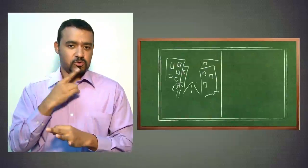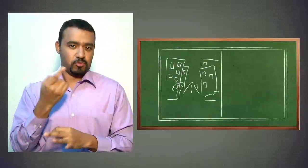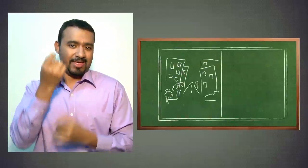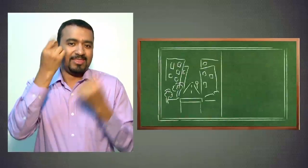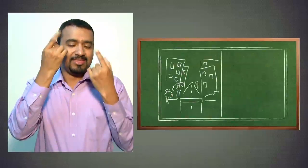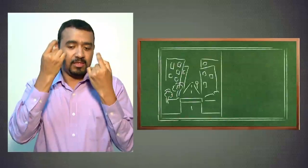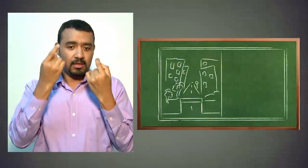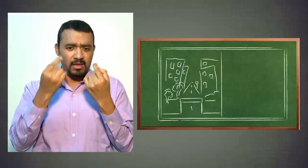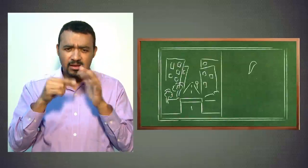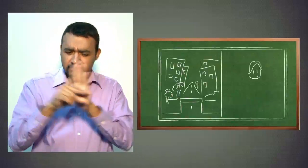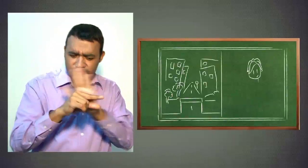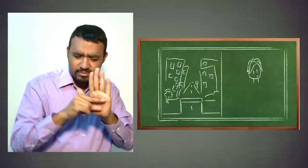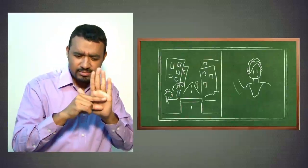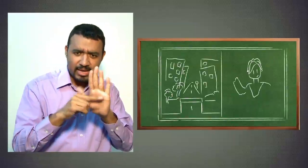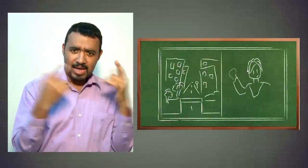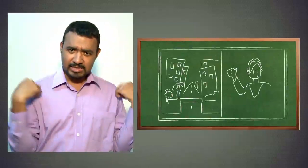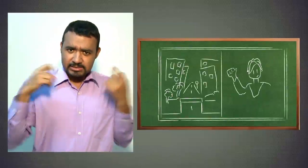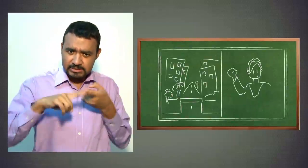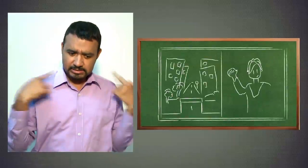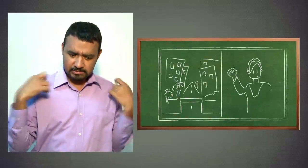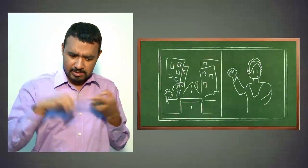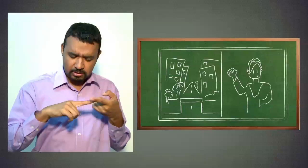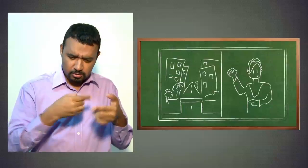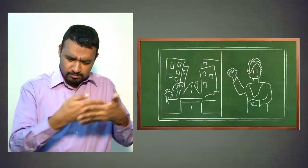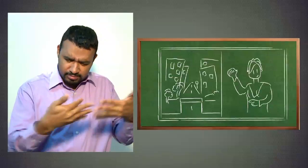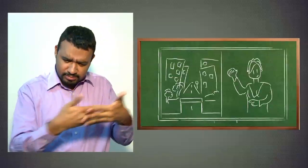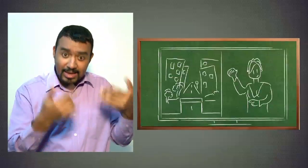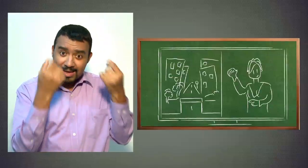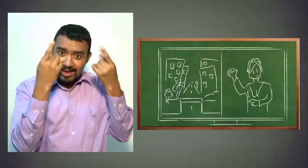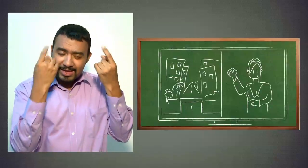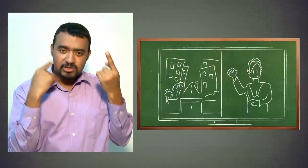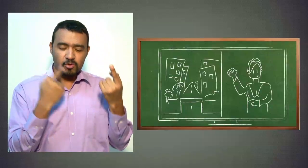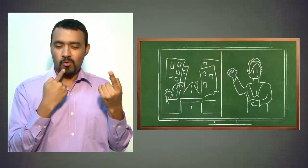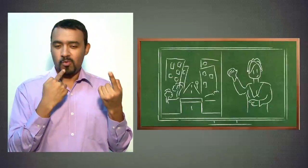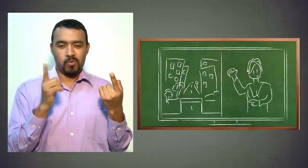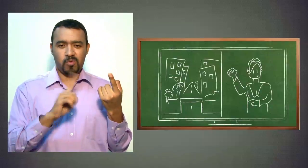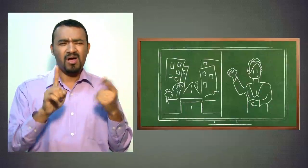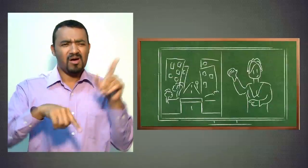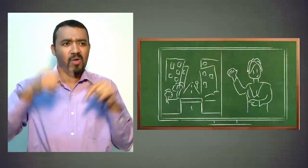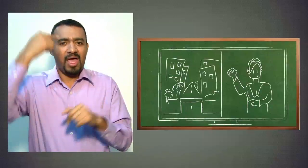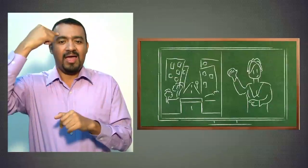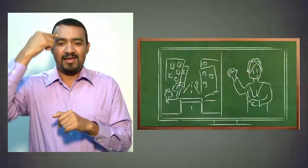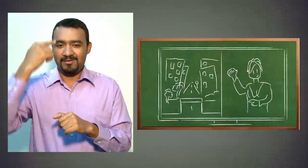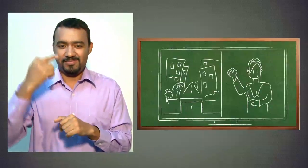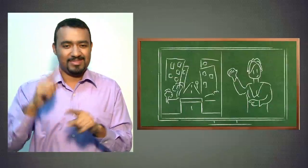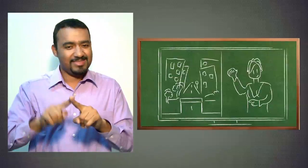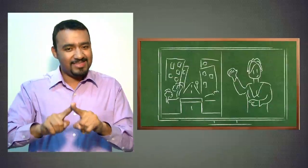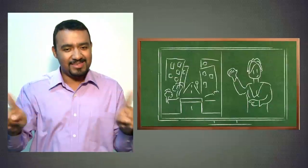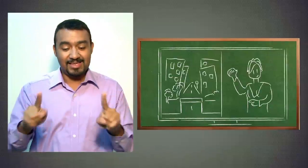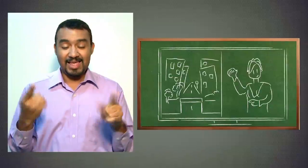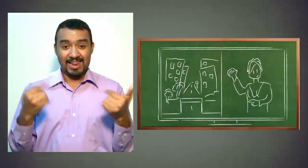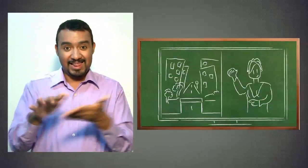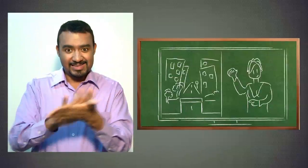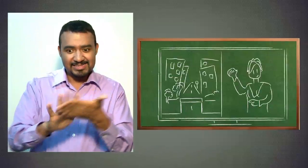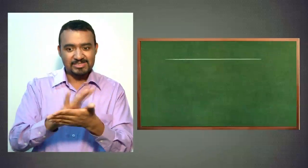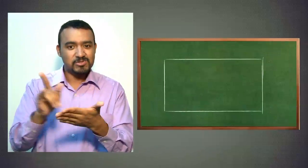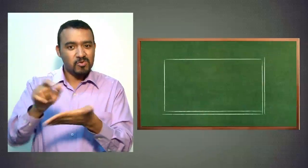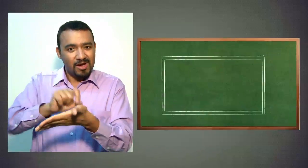las personas sordas no comprenden la escritura del lenguaje español como muchos pueden llegar a pensar, ya que el lenguaje de señas es un idioma